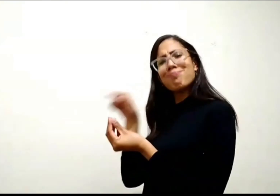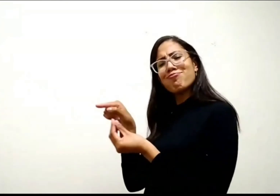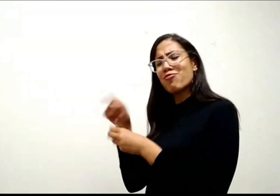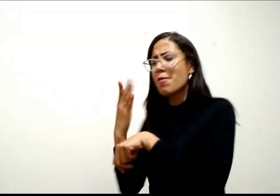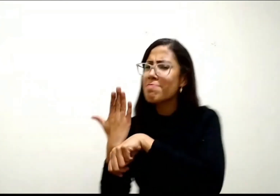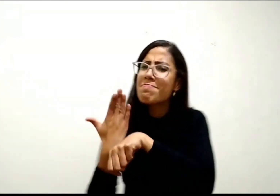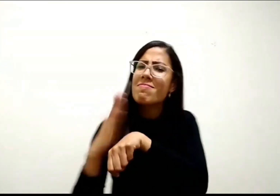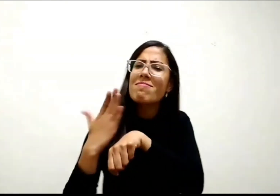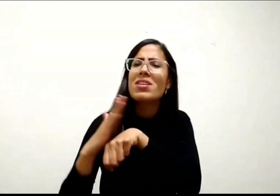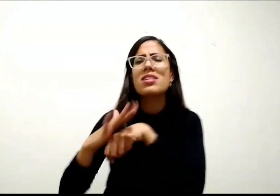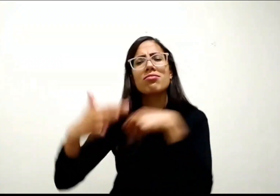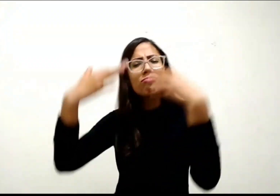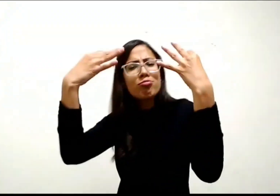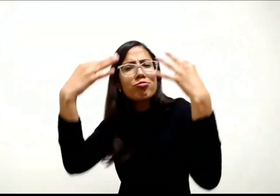praticar a justiça,